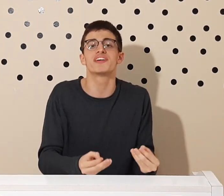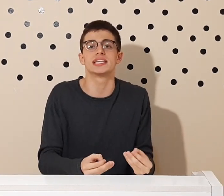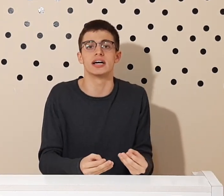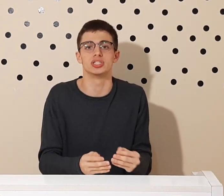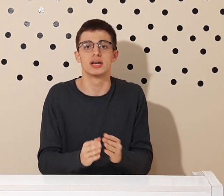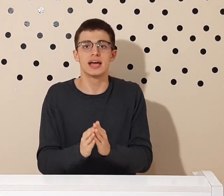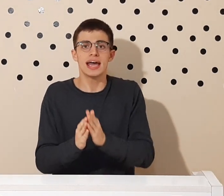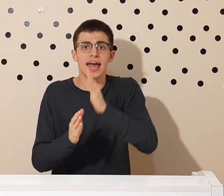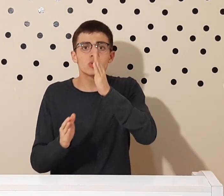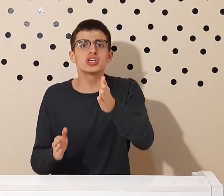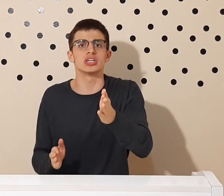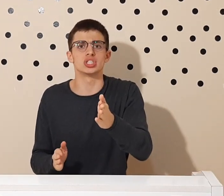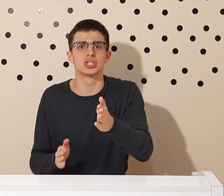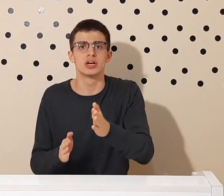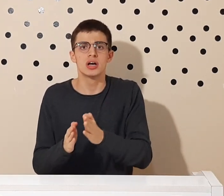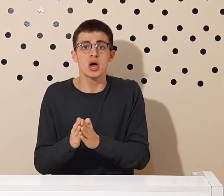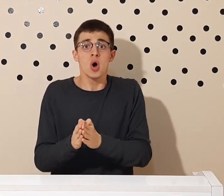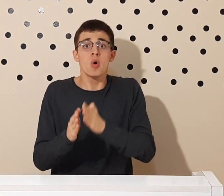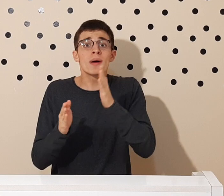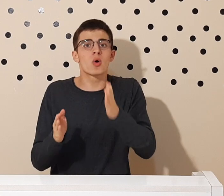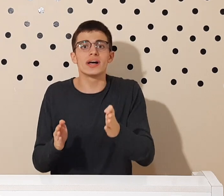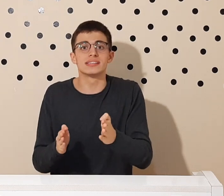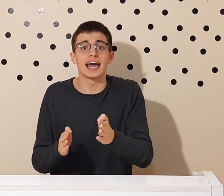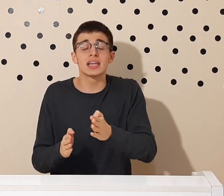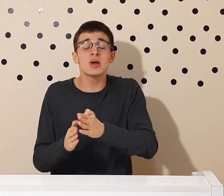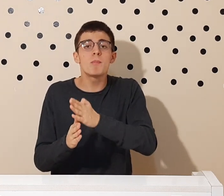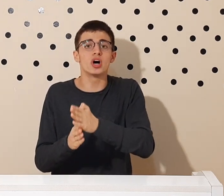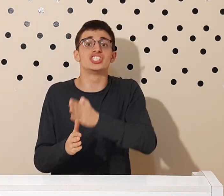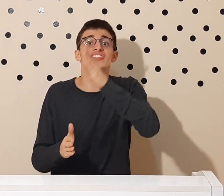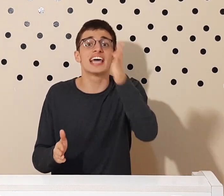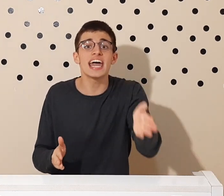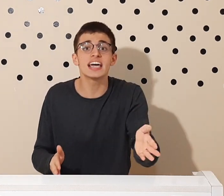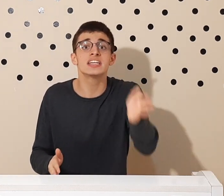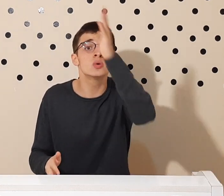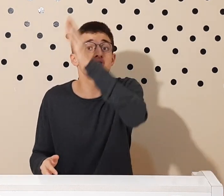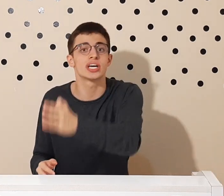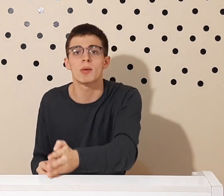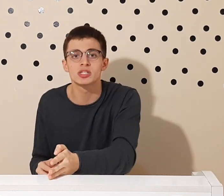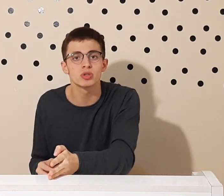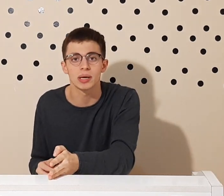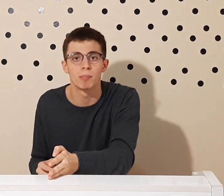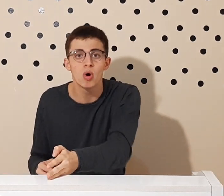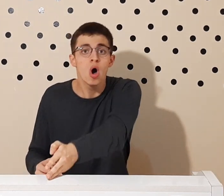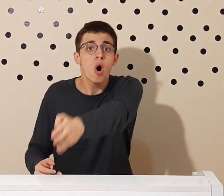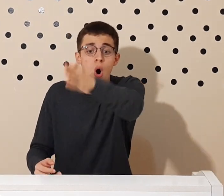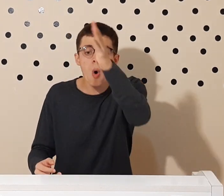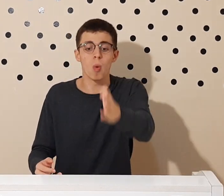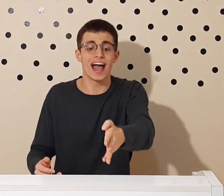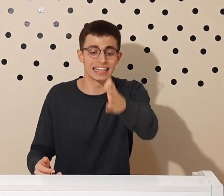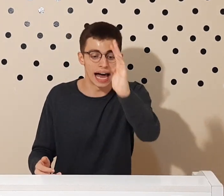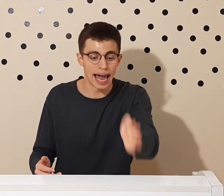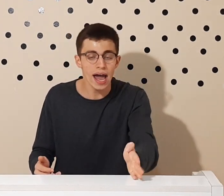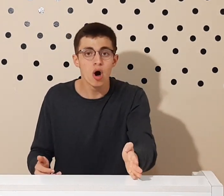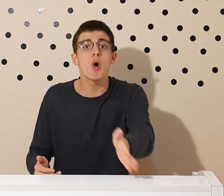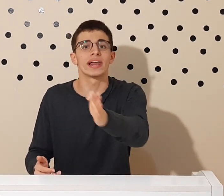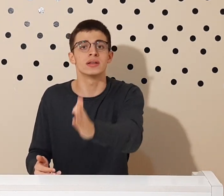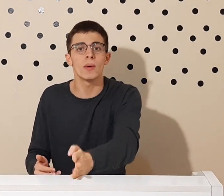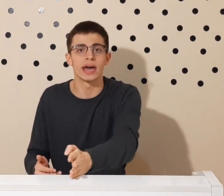veridade? É o seguinte, uma coisa ela não pode ser e não ser ao mesmo tempo. Ou ela é ou ela não é.